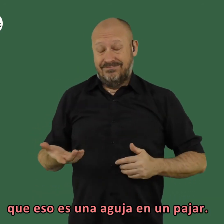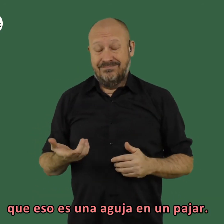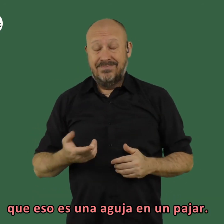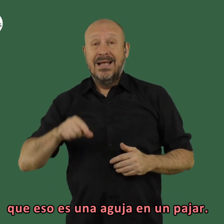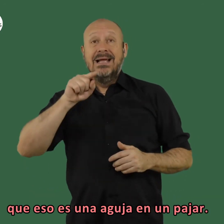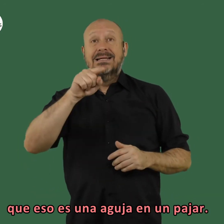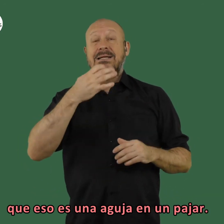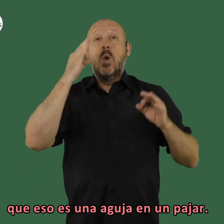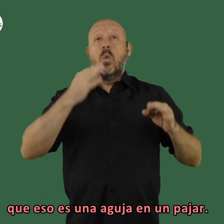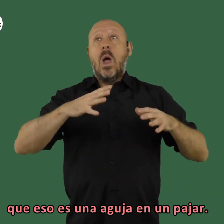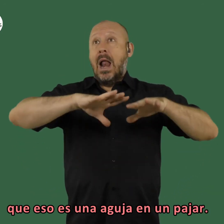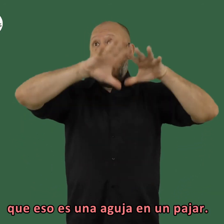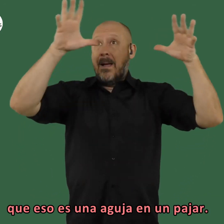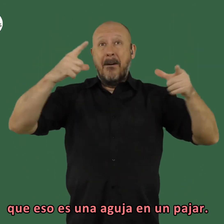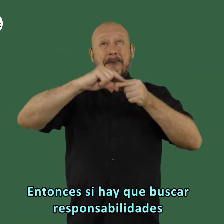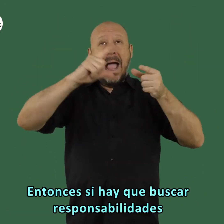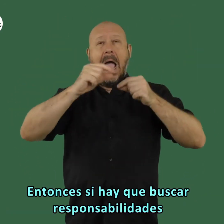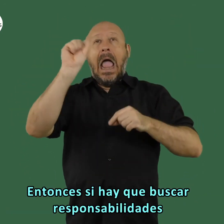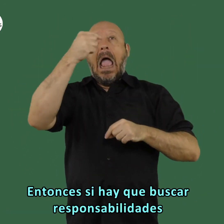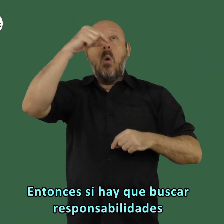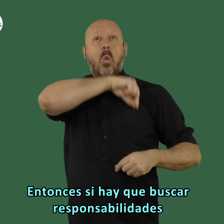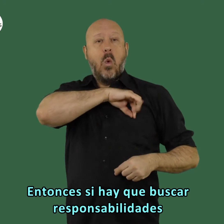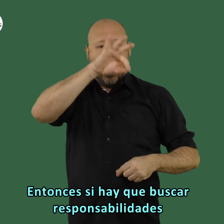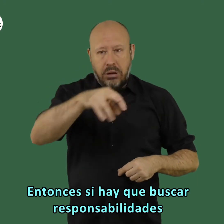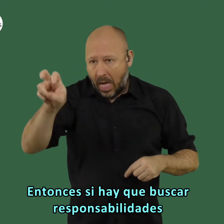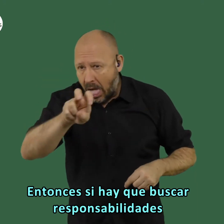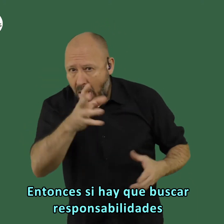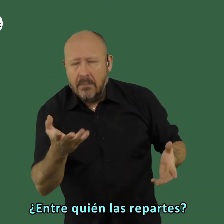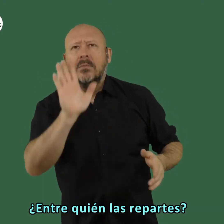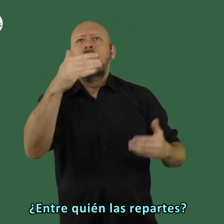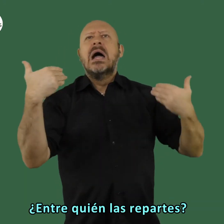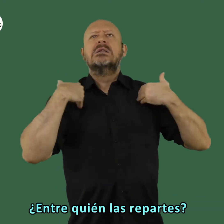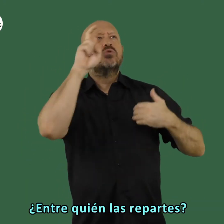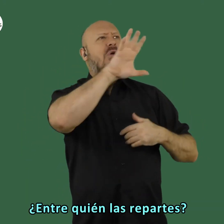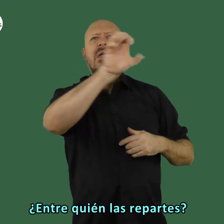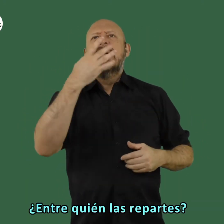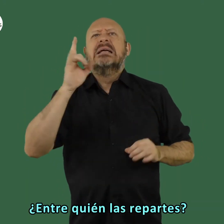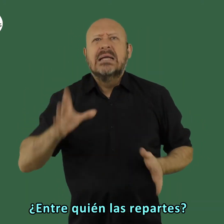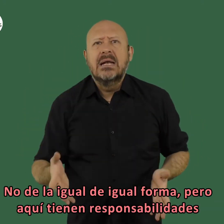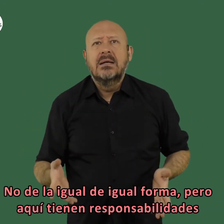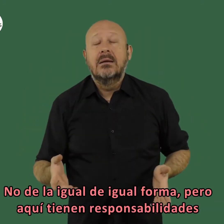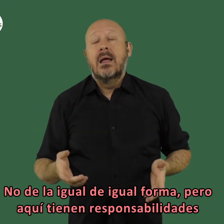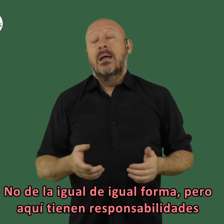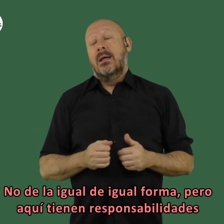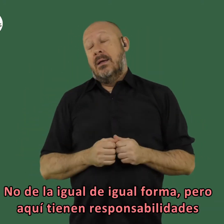que eso es una aguja en un pajar entonces si hay que buscar responsabilidades entre quién las repartes aquí no de la